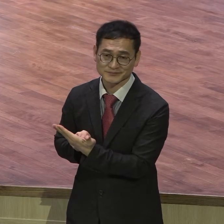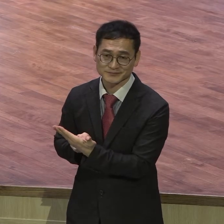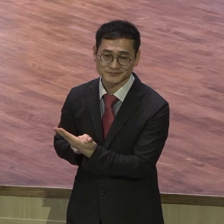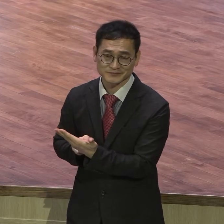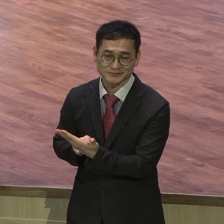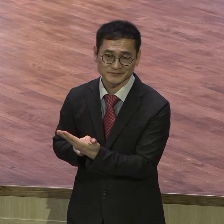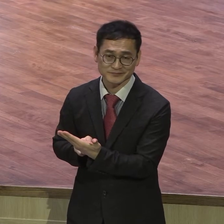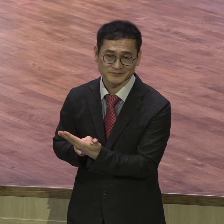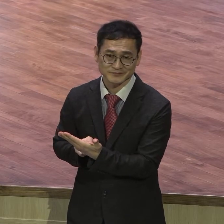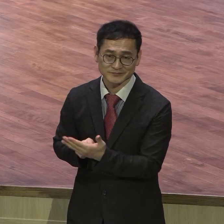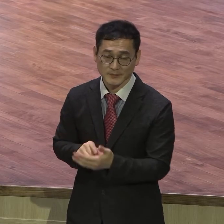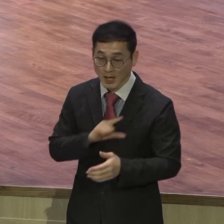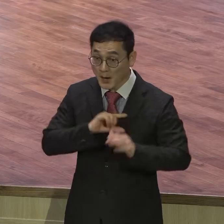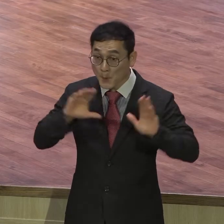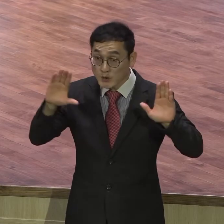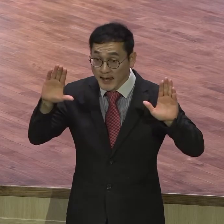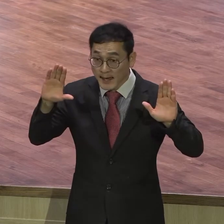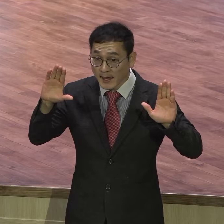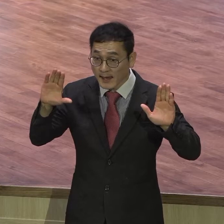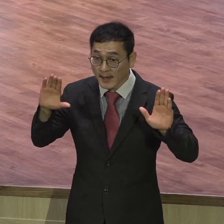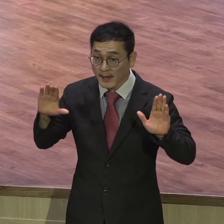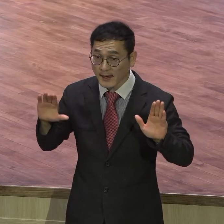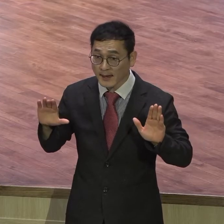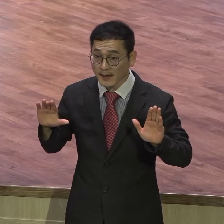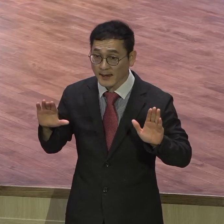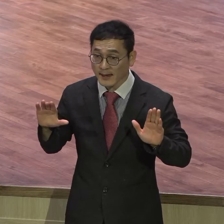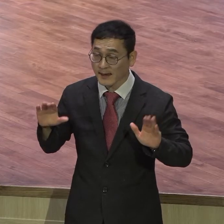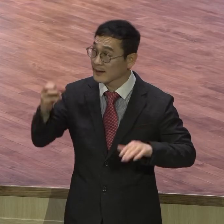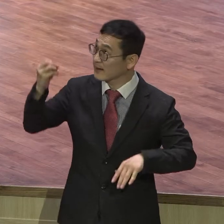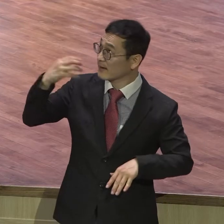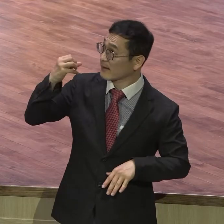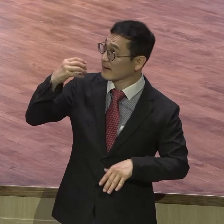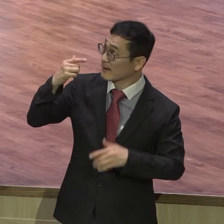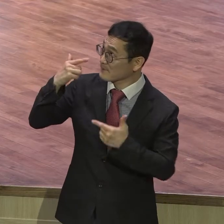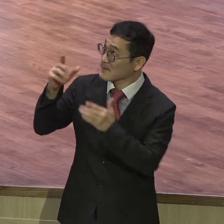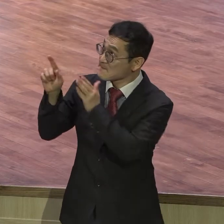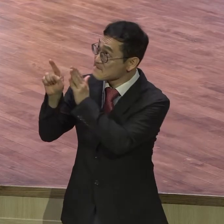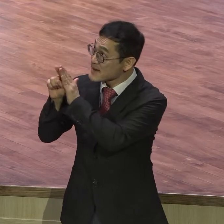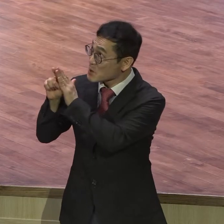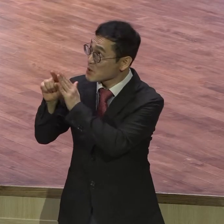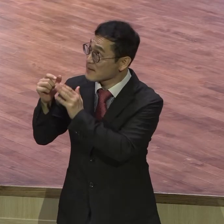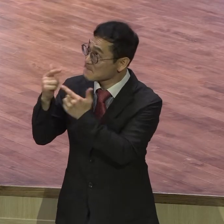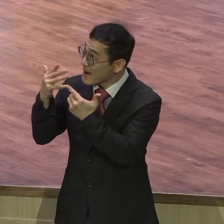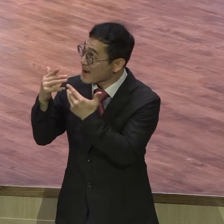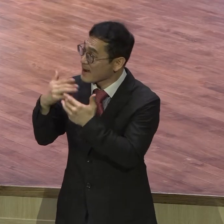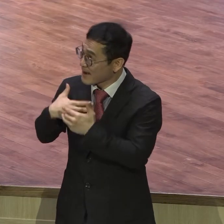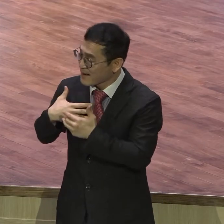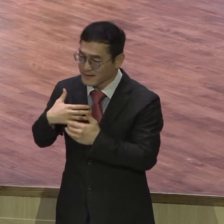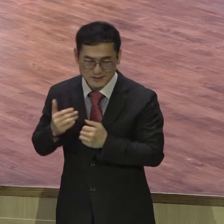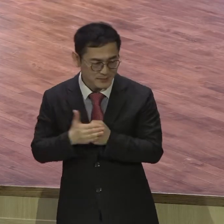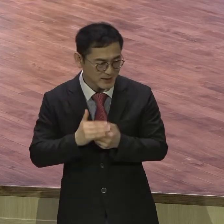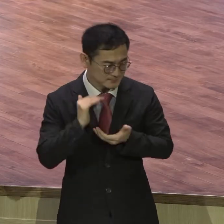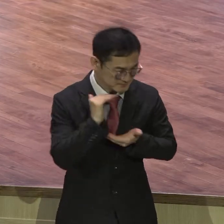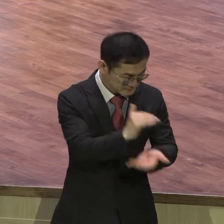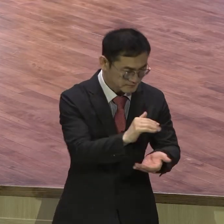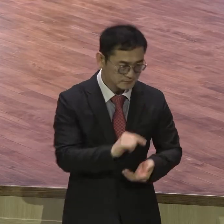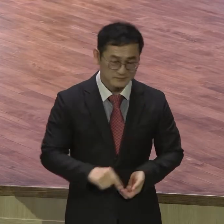모세는 이 사실을 분명히 알았기 때문에 이들에게 이렇게 말합니다. 여호와께서 너희에게 이러신 대로 올라가서